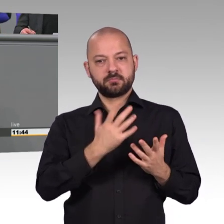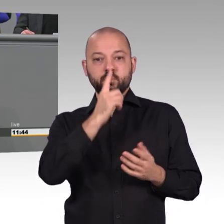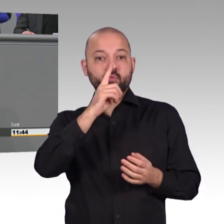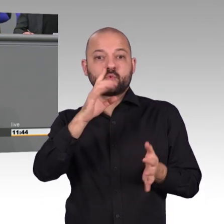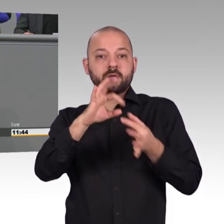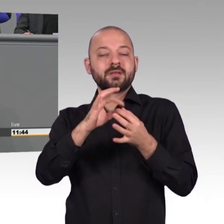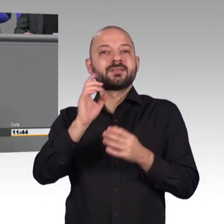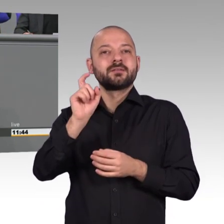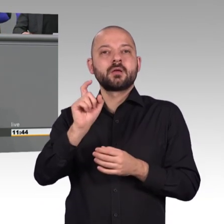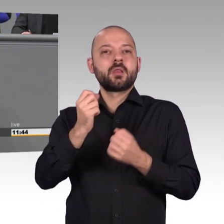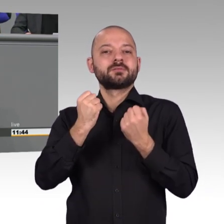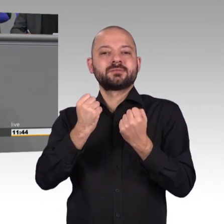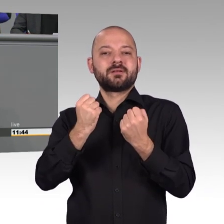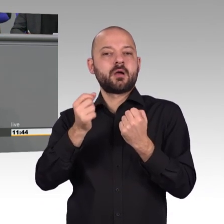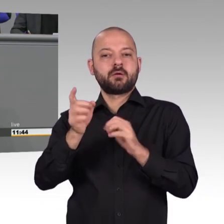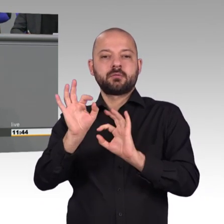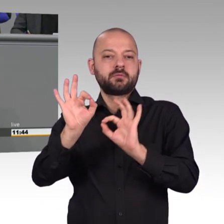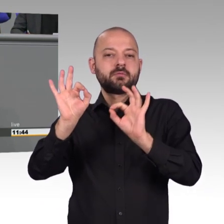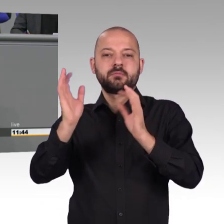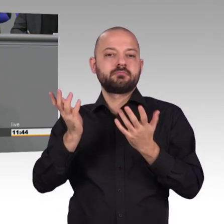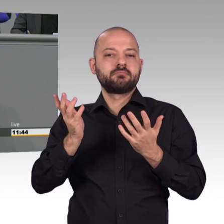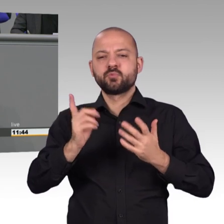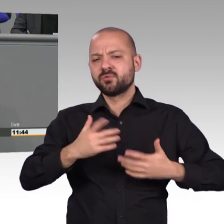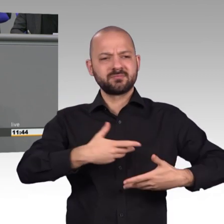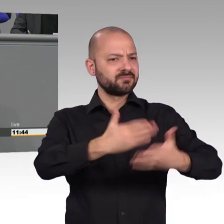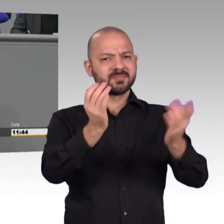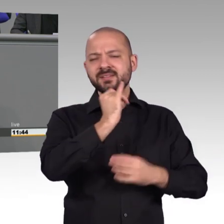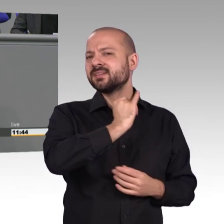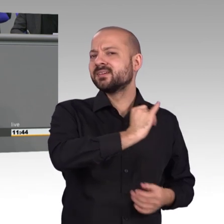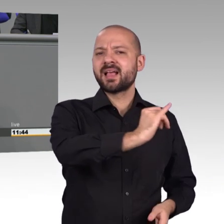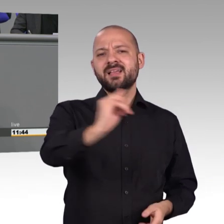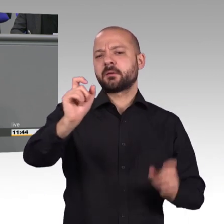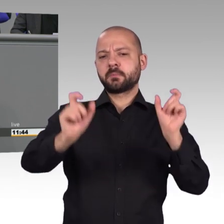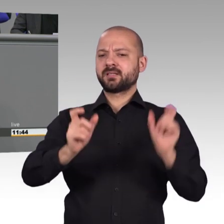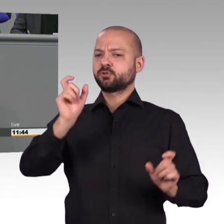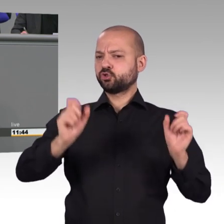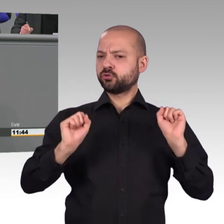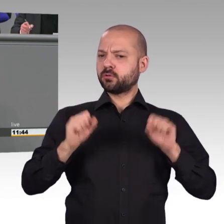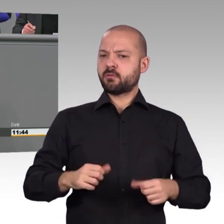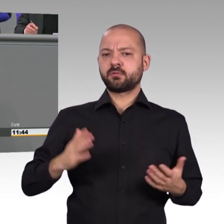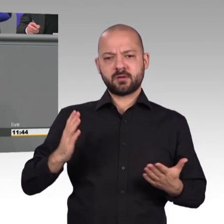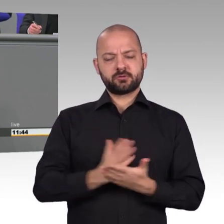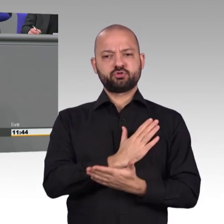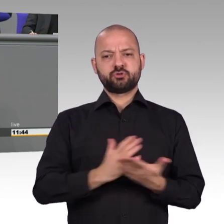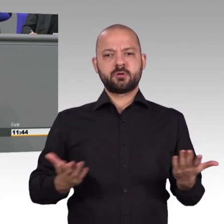ordert. Die bewusste Entscheidung, Daten zu verschlüsseln, ist für uns ein Teil des gelebten Rechts auf informationale Selbstbestimmung.